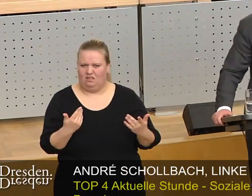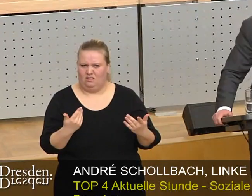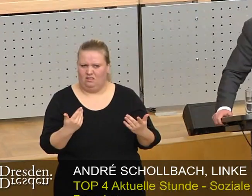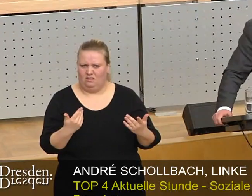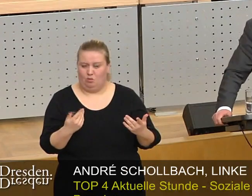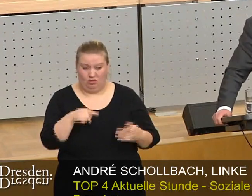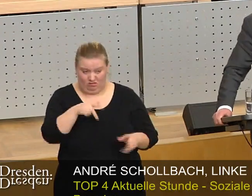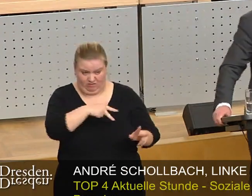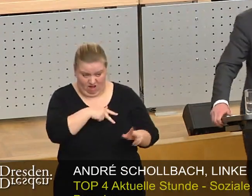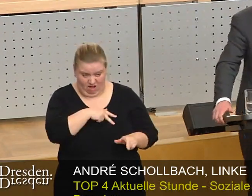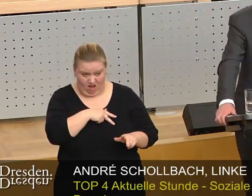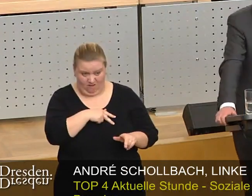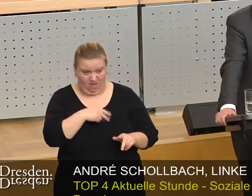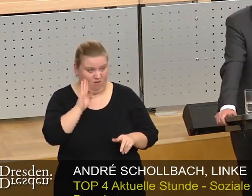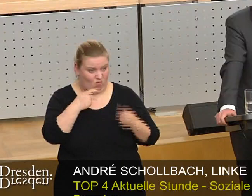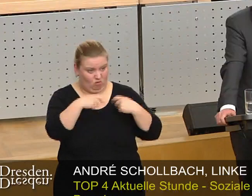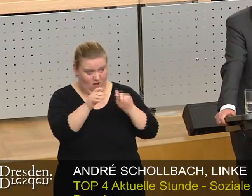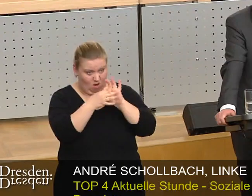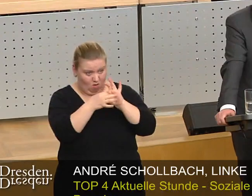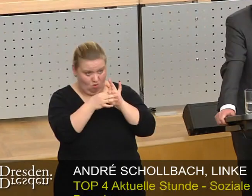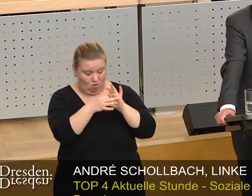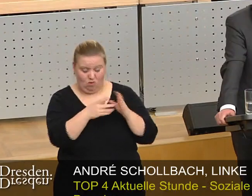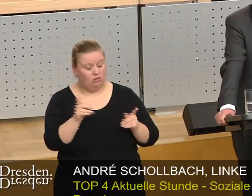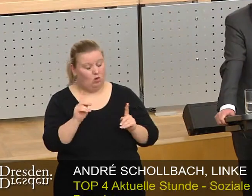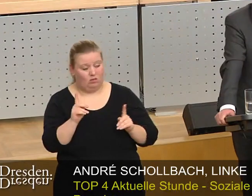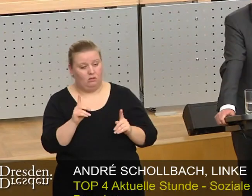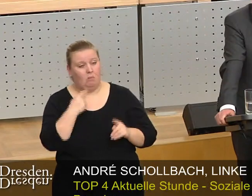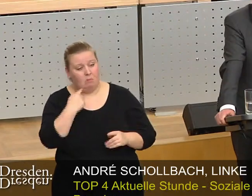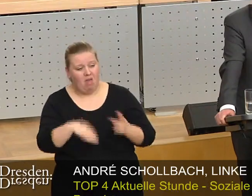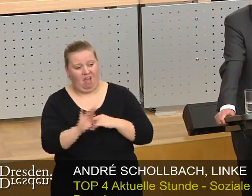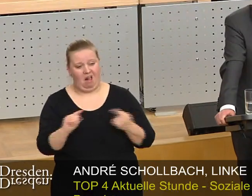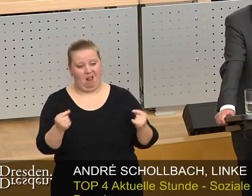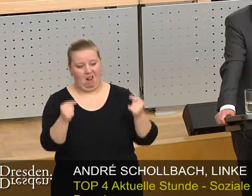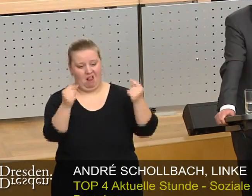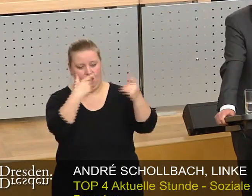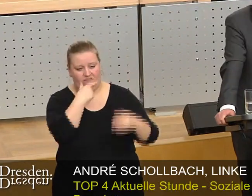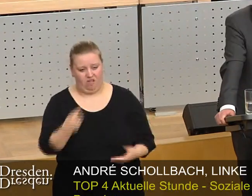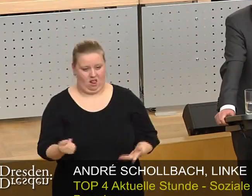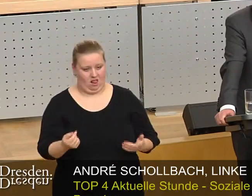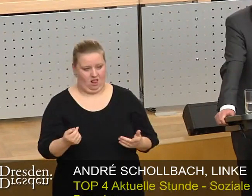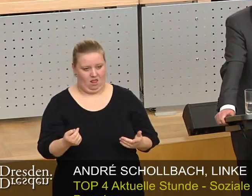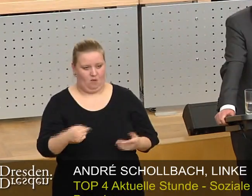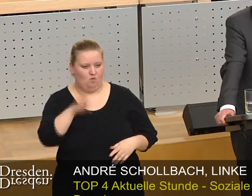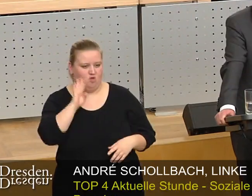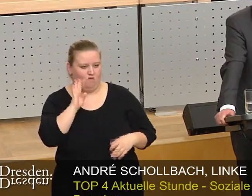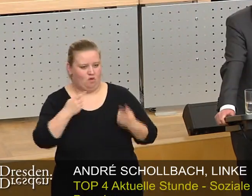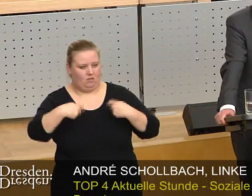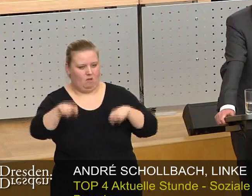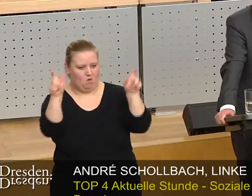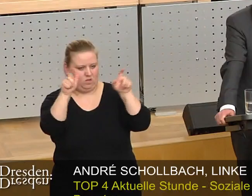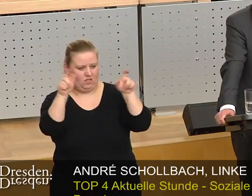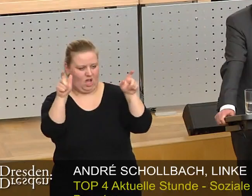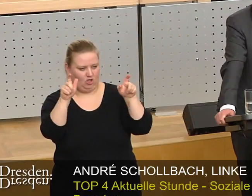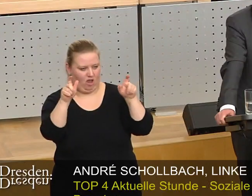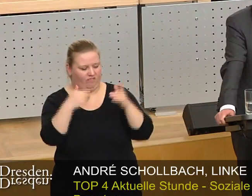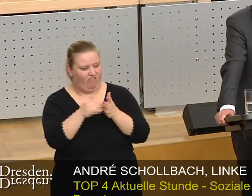kaum um die Sache gehen, sondern vielmehr darum, Zwietracht zu sehen und die Gründung der Wohnungsbaugesellschaft